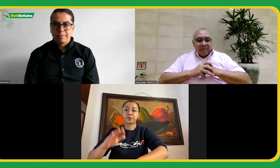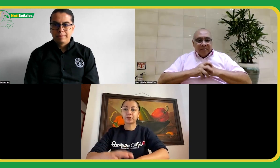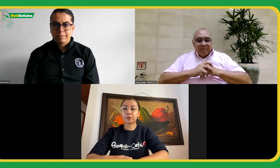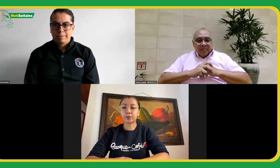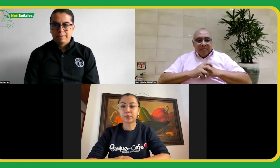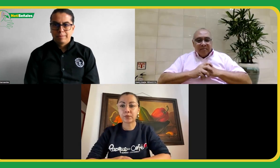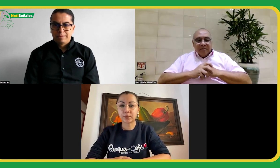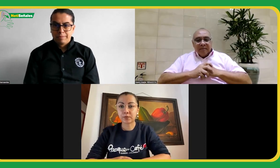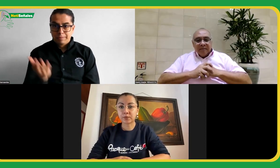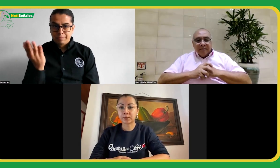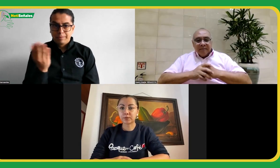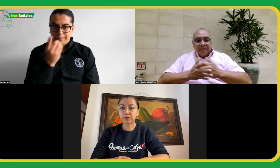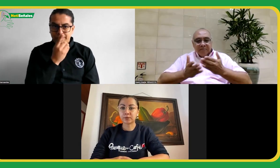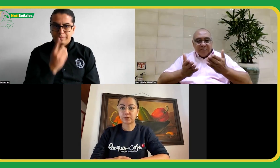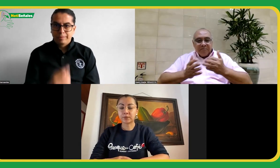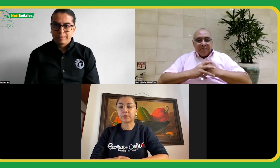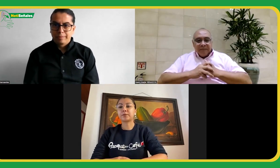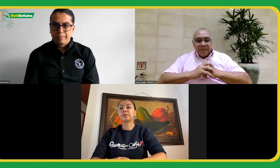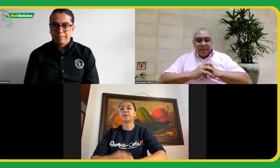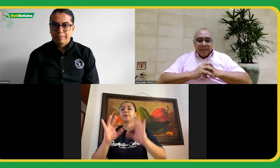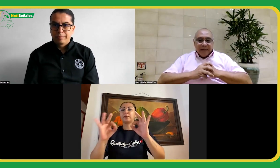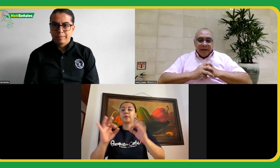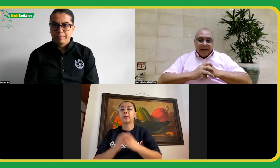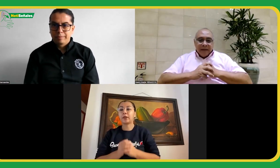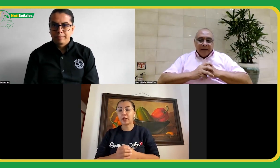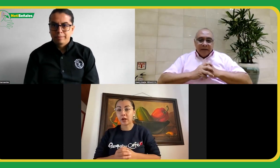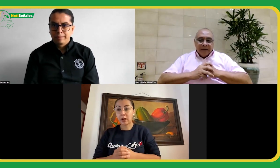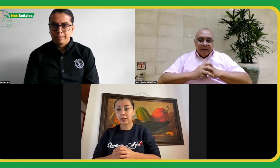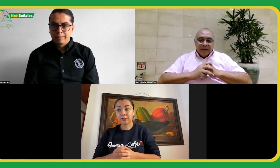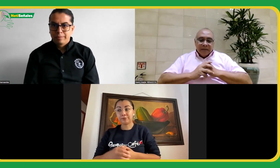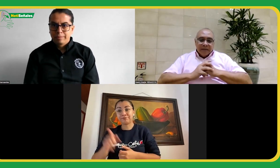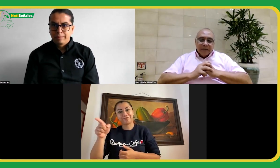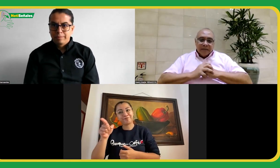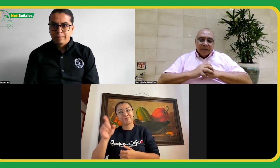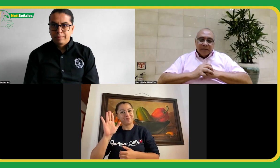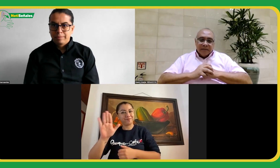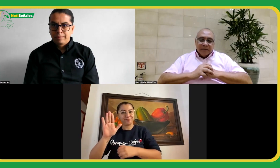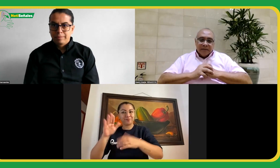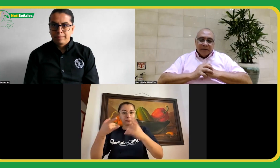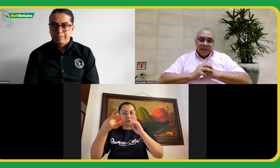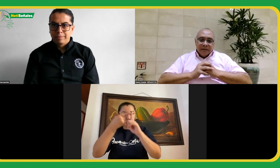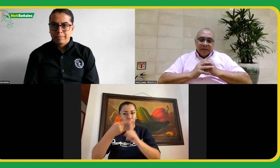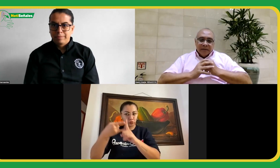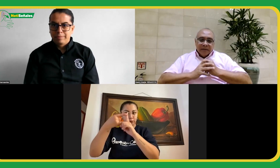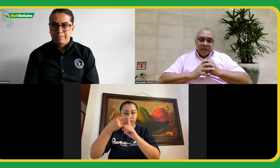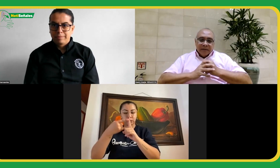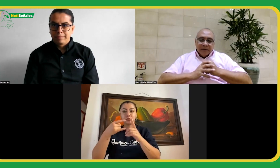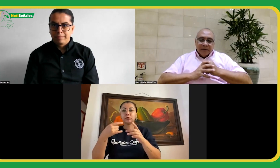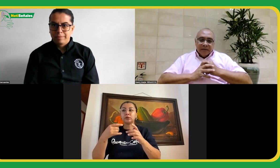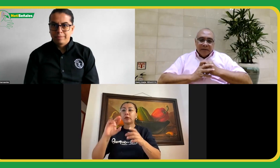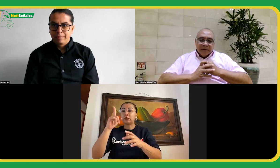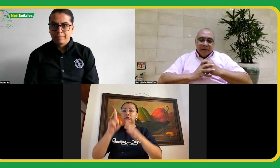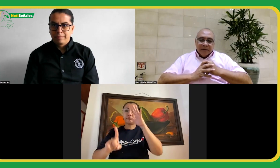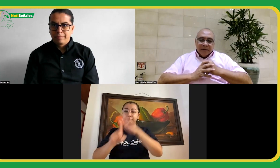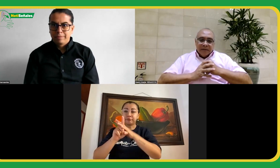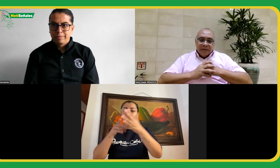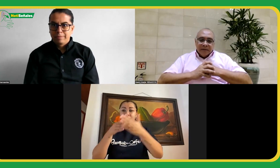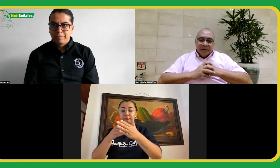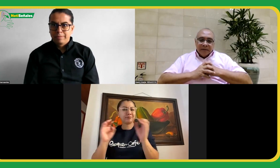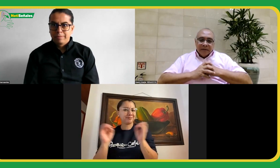Adelante. Dale, Cinda. Bien, la verdad, no surgió nada que fuera una